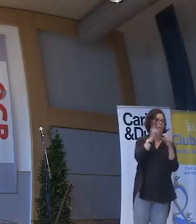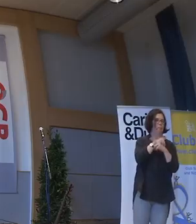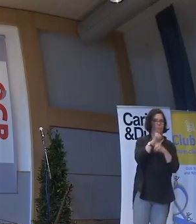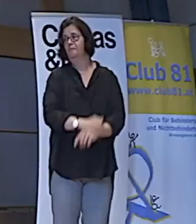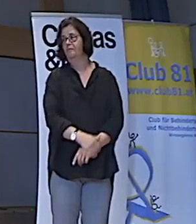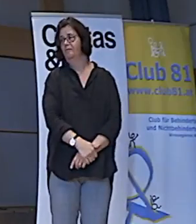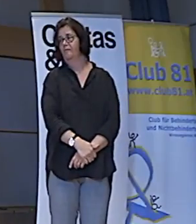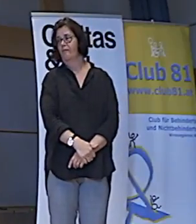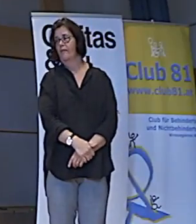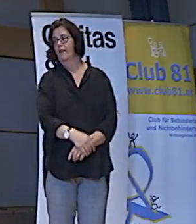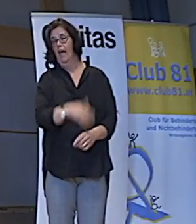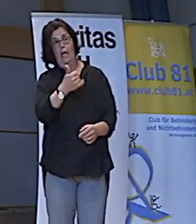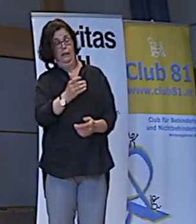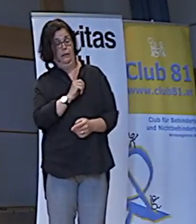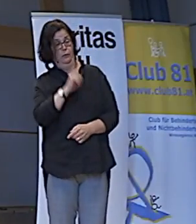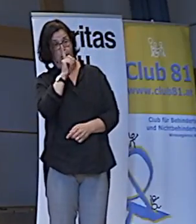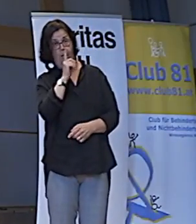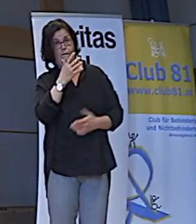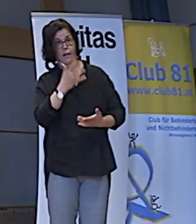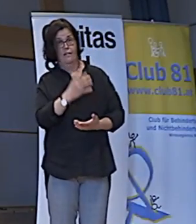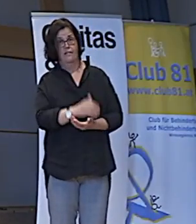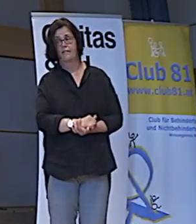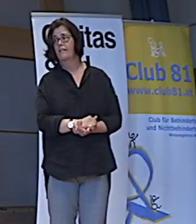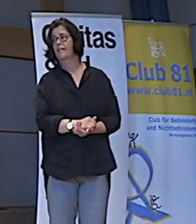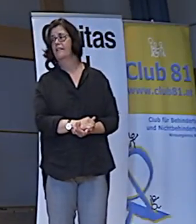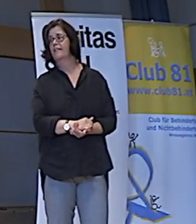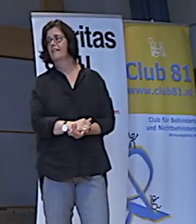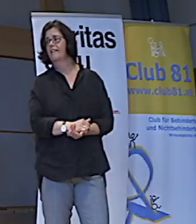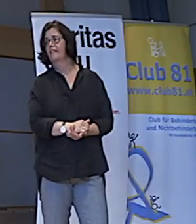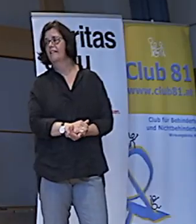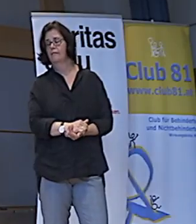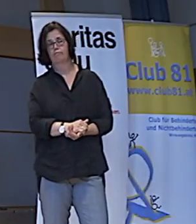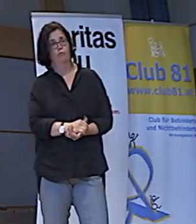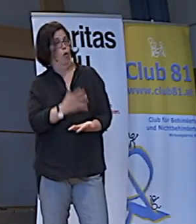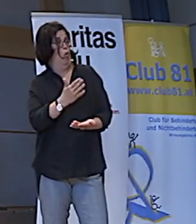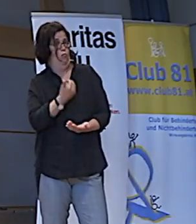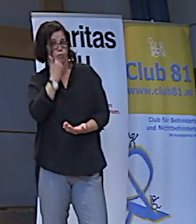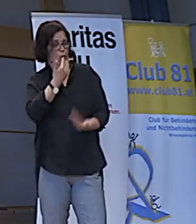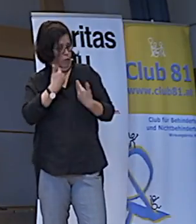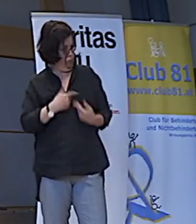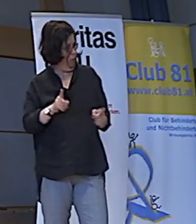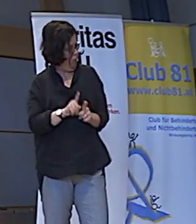Und da habe ich auch probiert. Ich meine, Horstmann, wieso nicht?